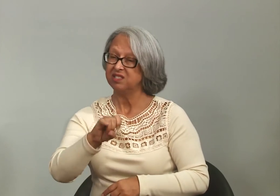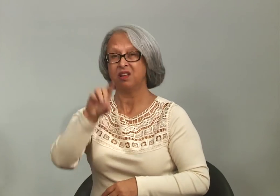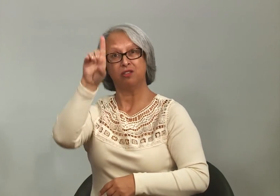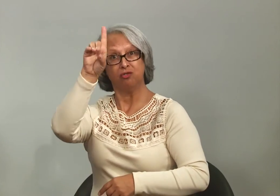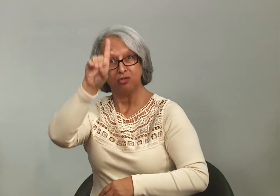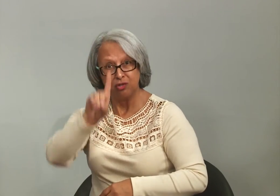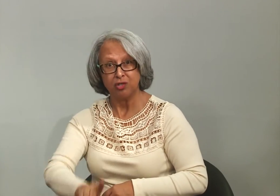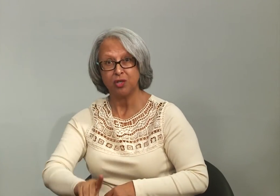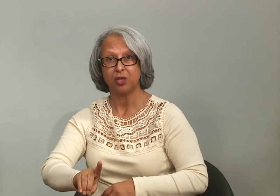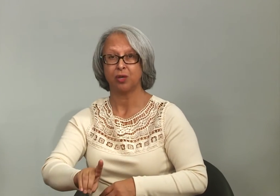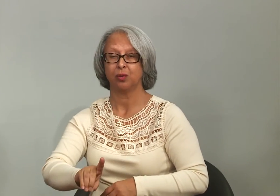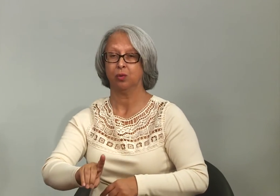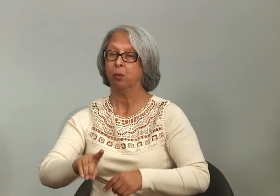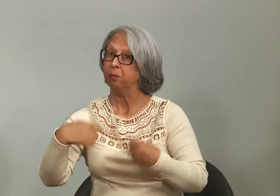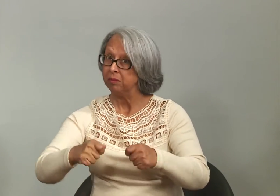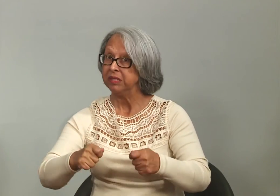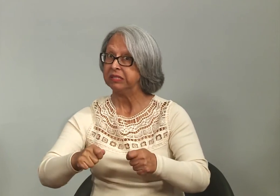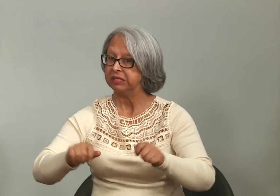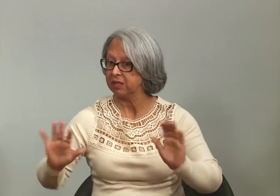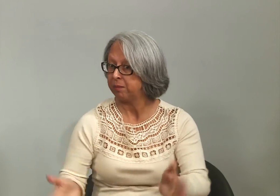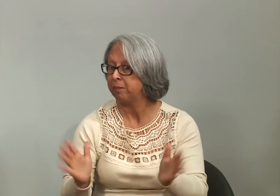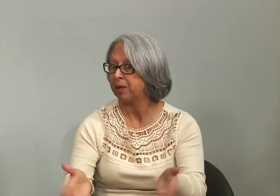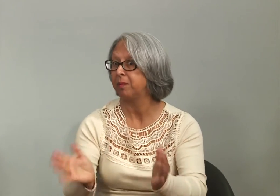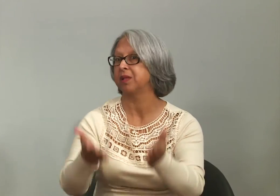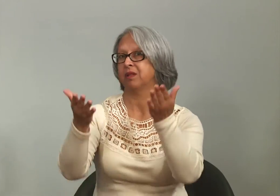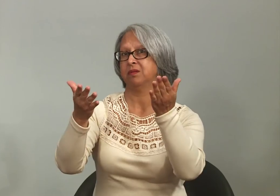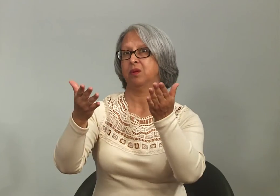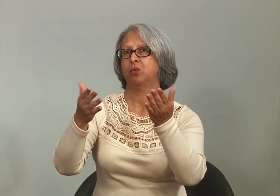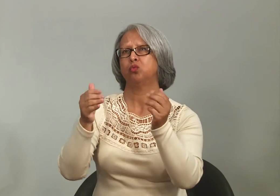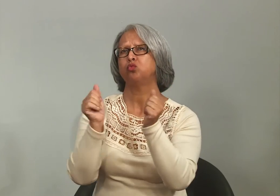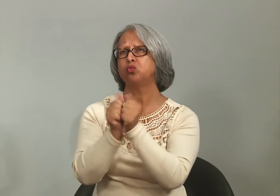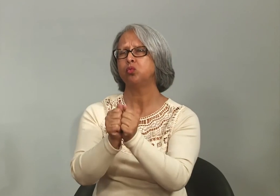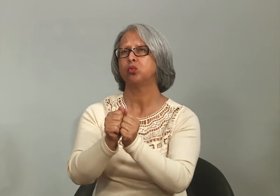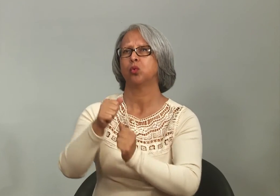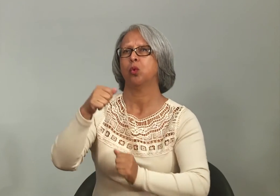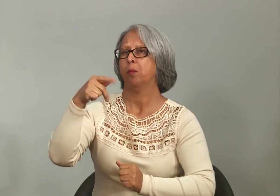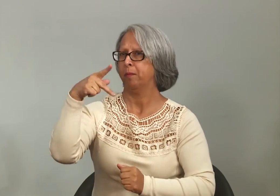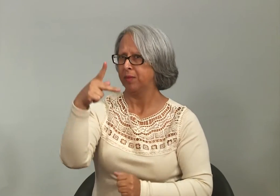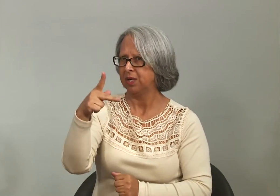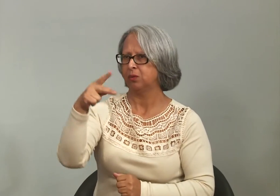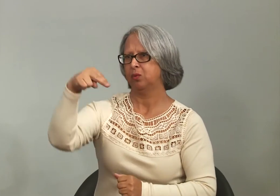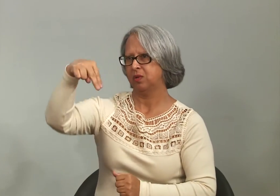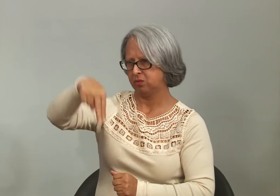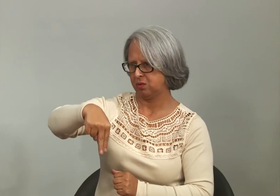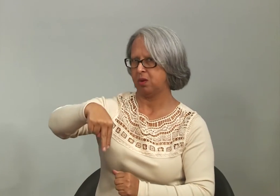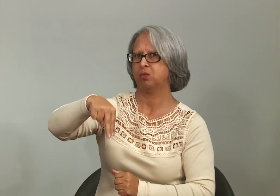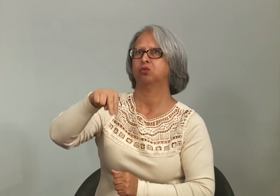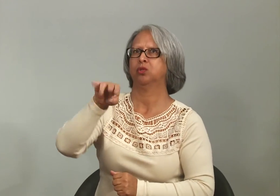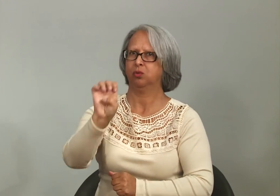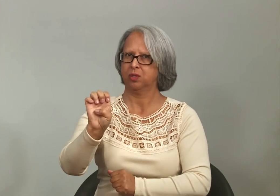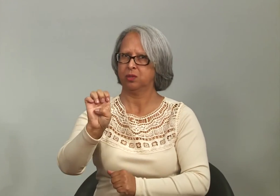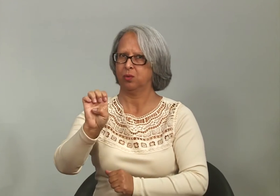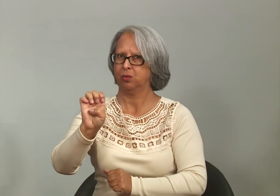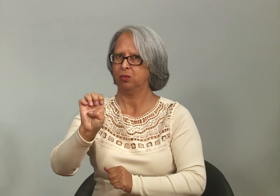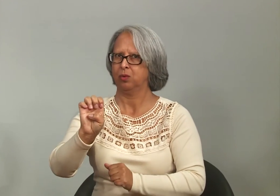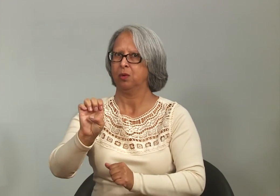né? Se é um direito, é necessário que se implemente isso, né? Então, tem também o Plano Nacional de